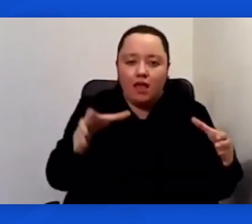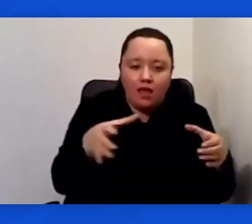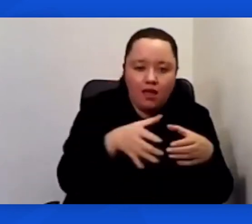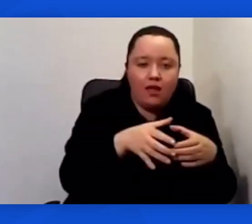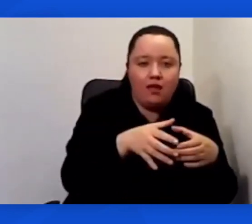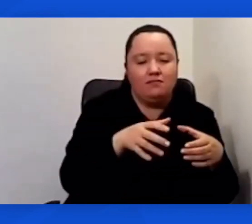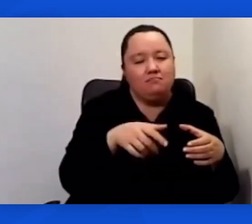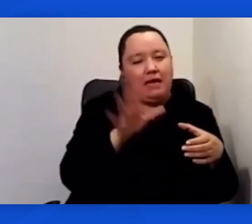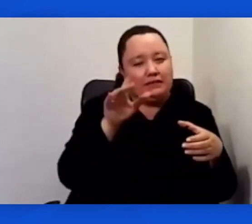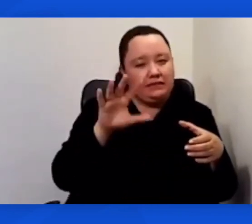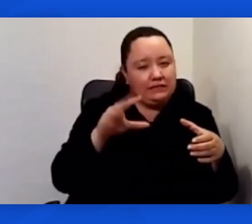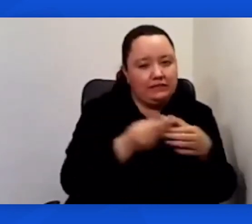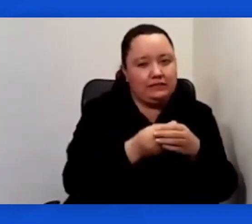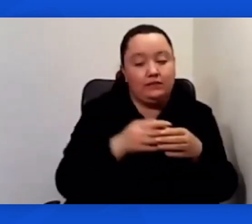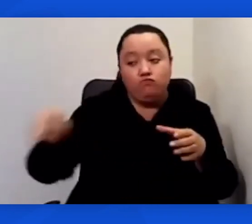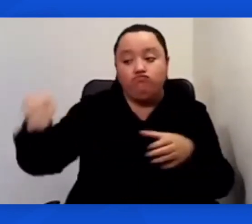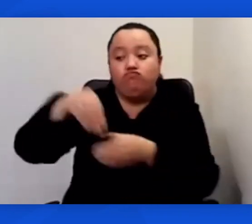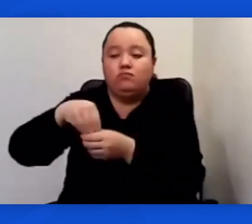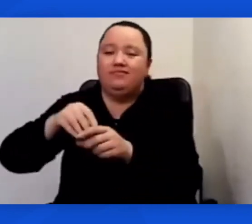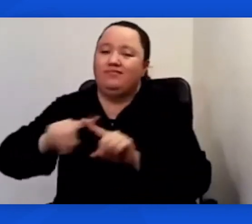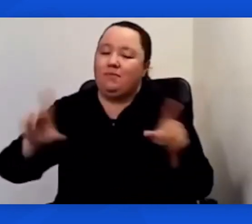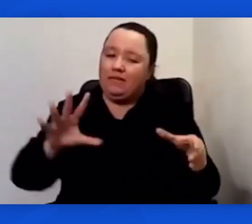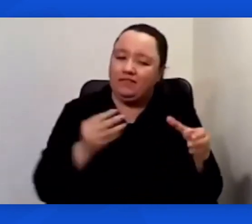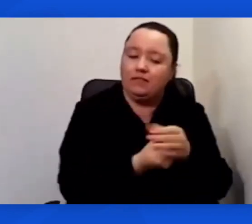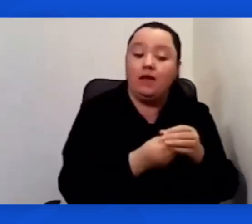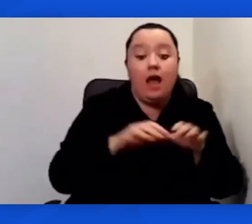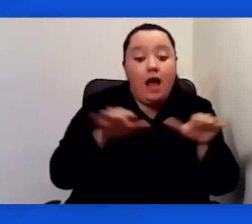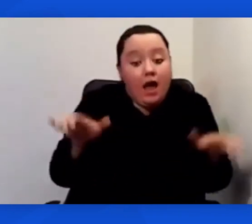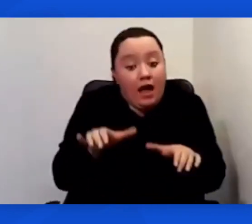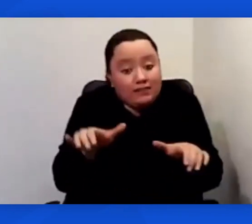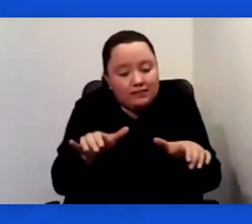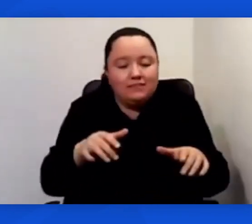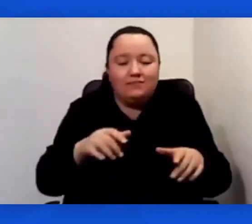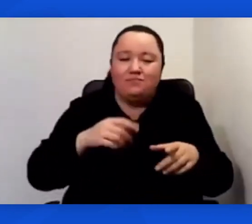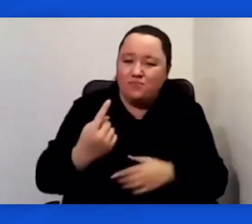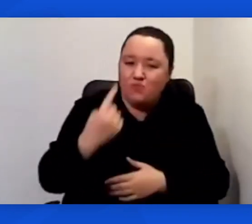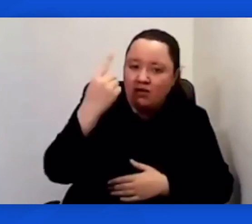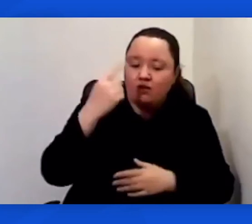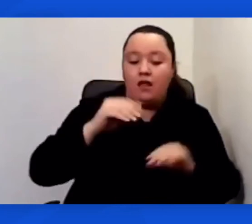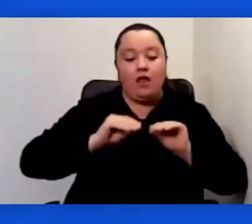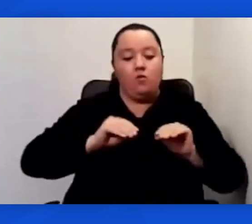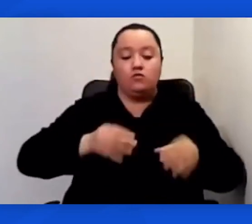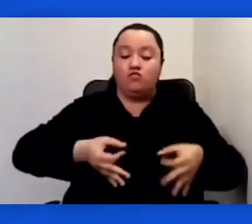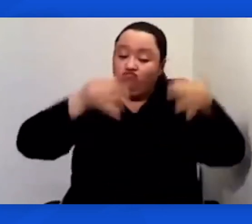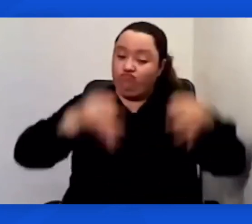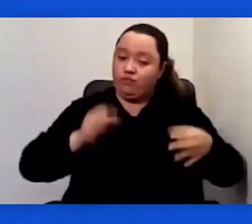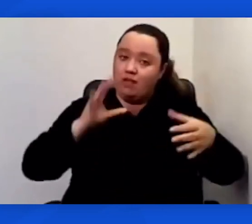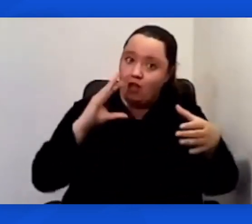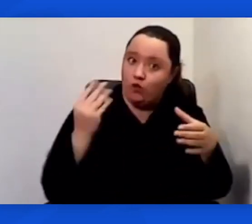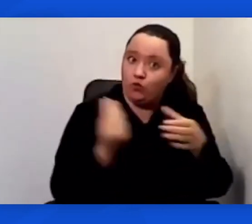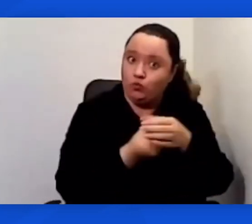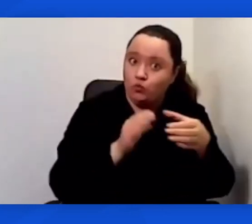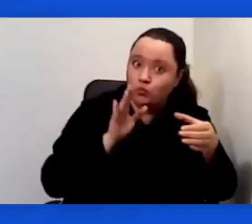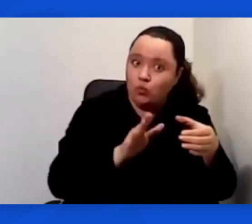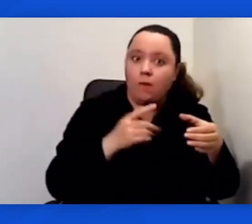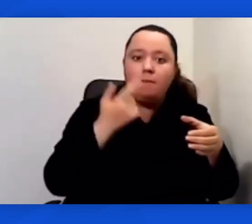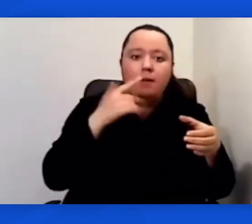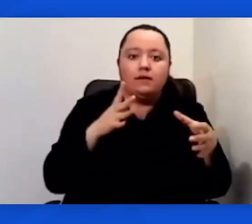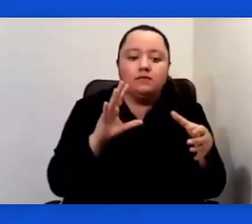práctica política y en la práctica de la educación propiamente inclusiva somos más incluyentes que inclusivos. Es decir,